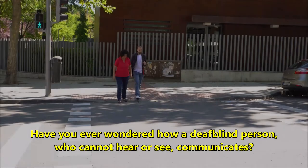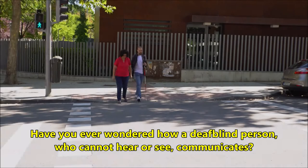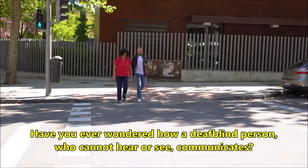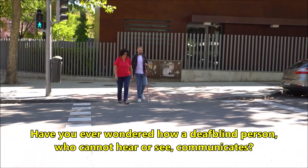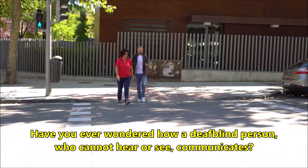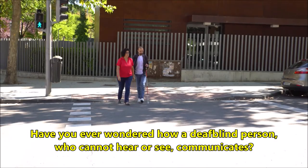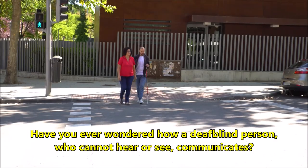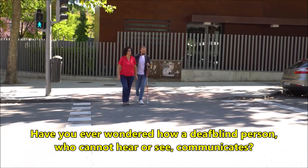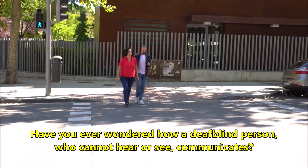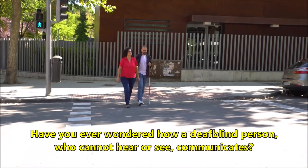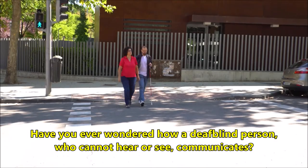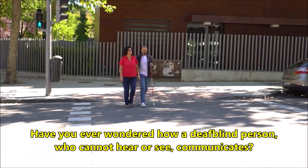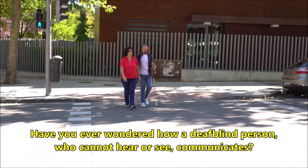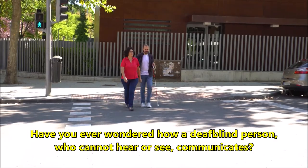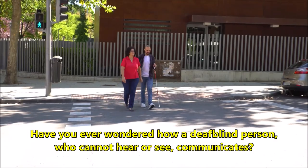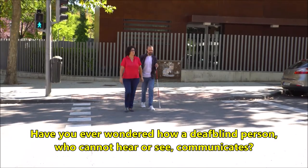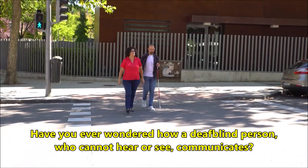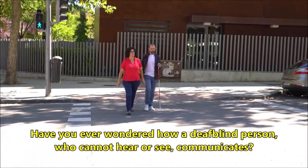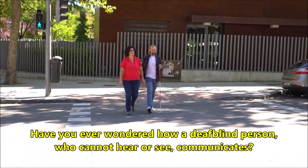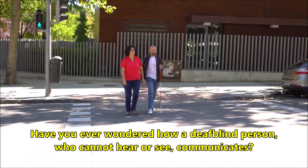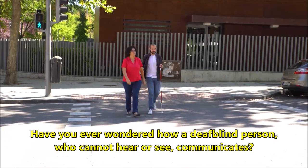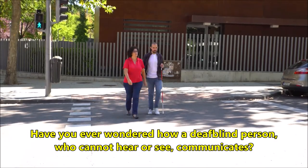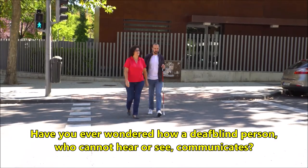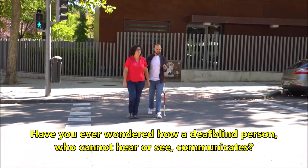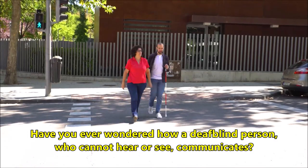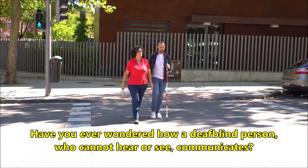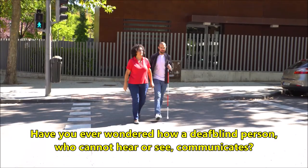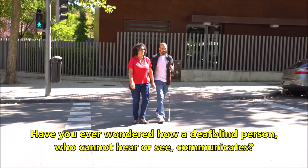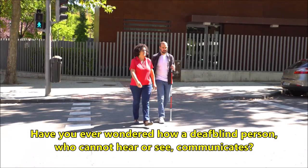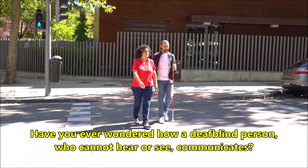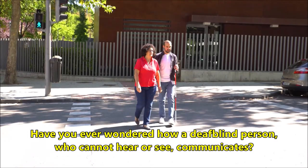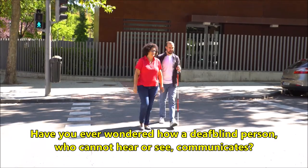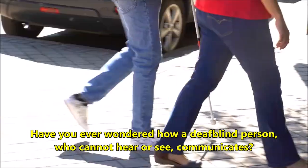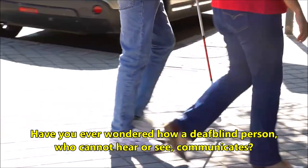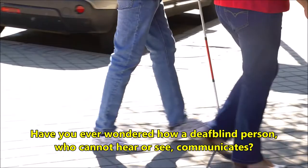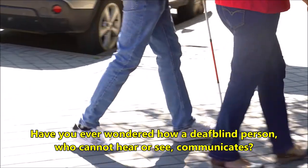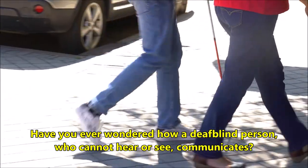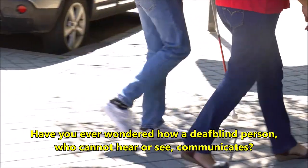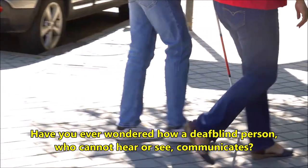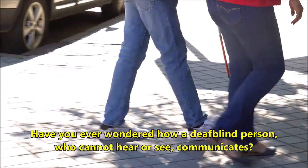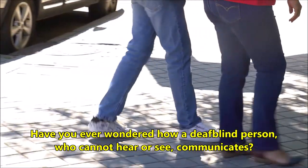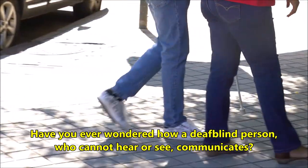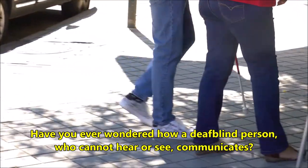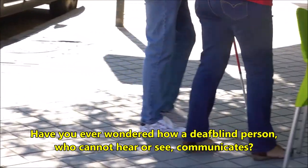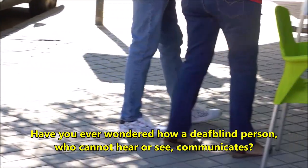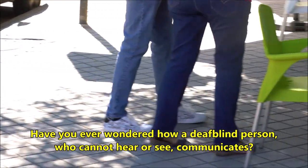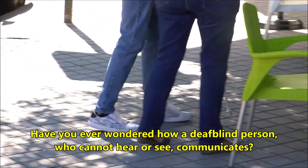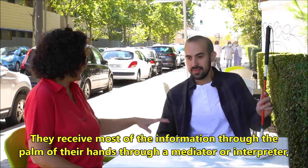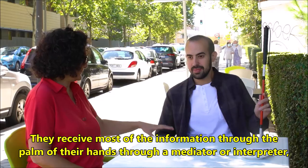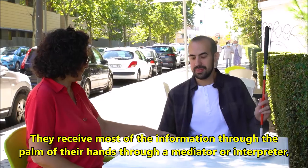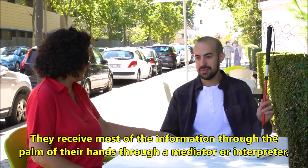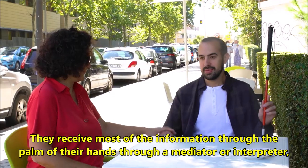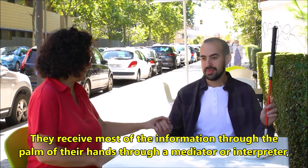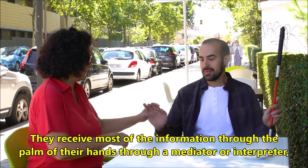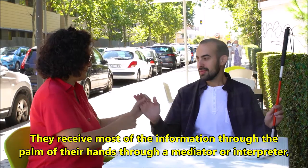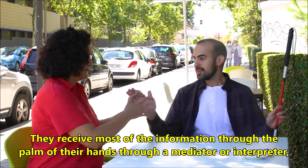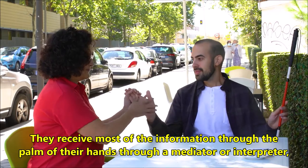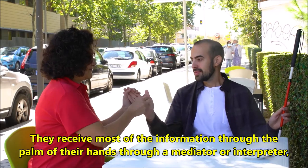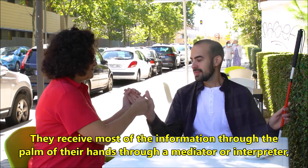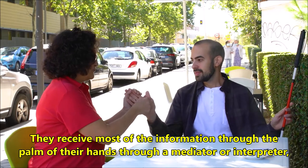¿Te has preguntado cómo se comunica una persona con sordoceguera? ¿Una persona que no ve y no oye? La mayor parte de la información